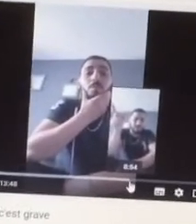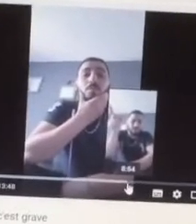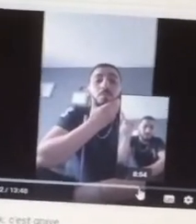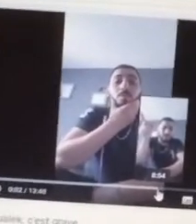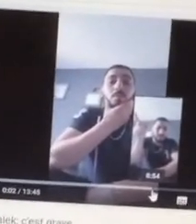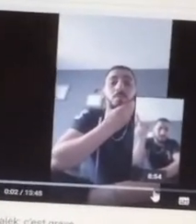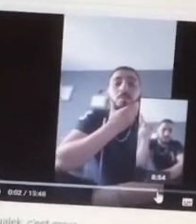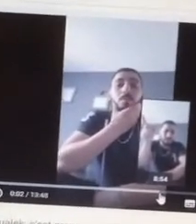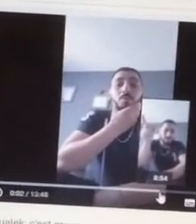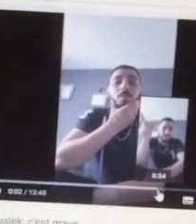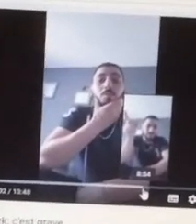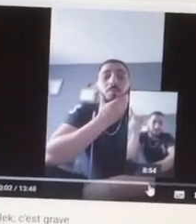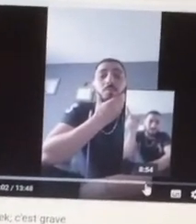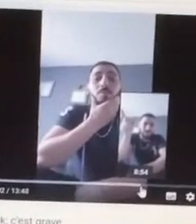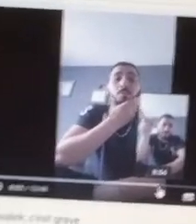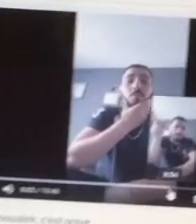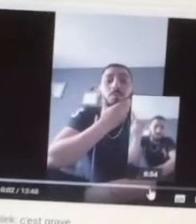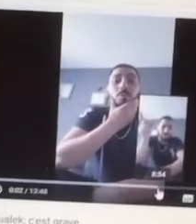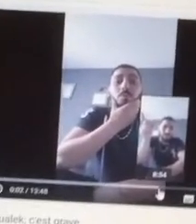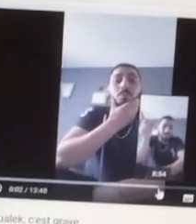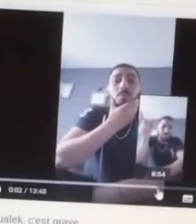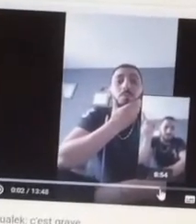musulman, France, on ne pas se répéter